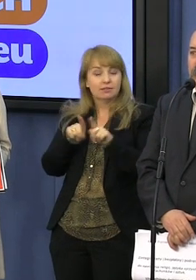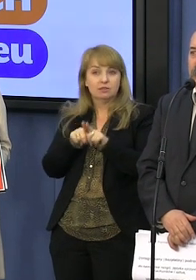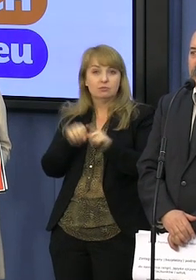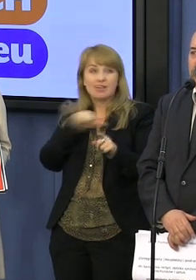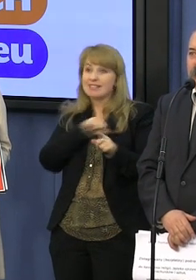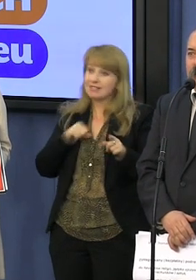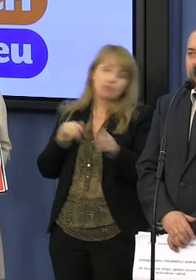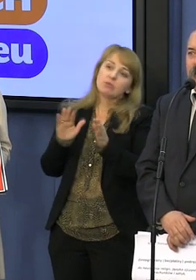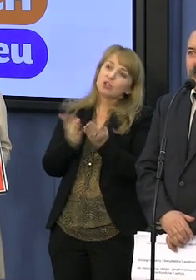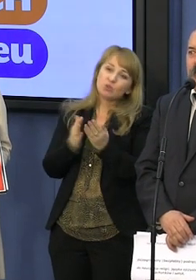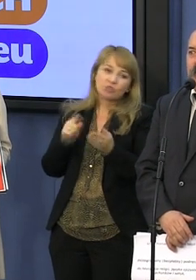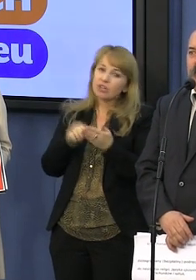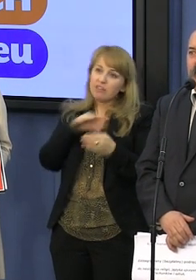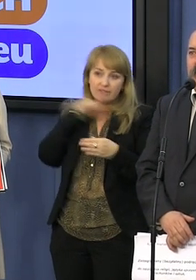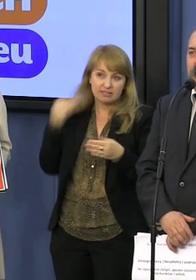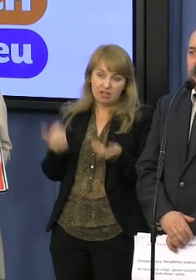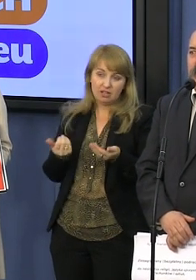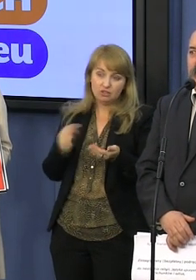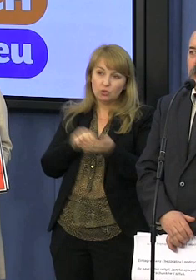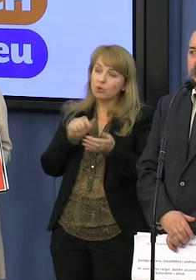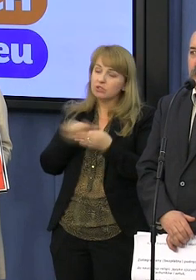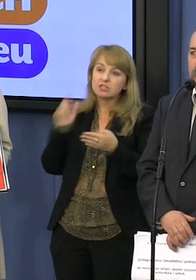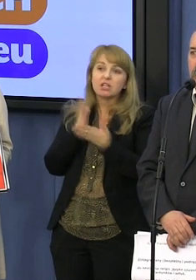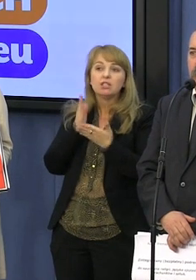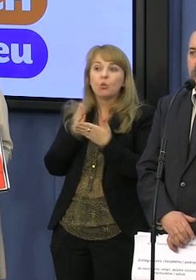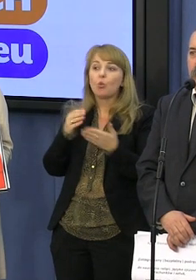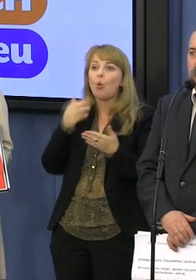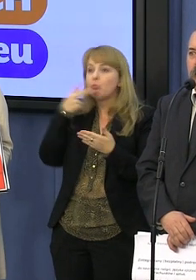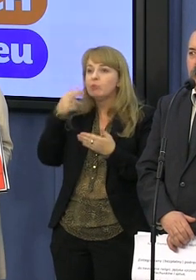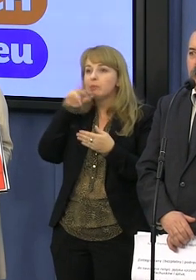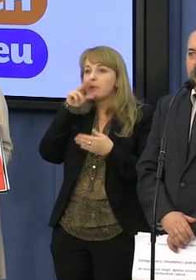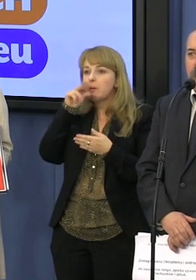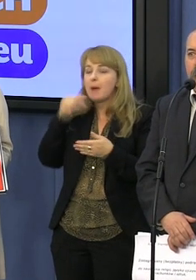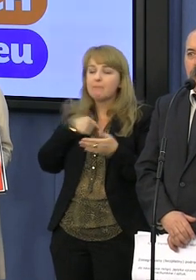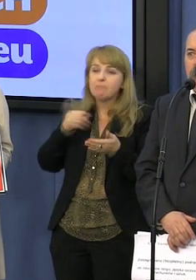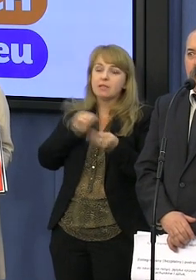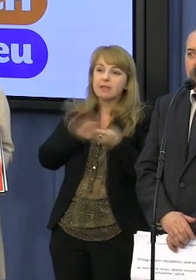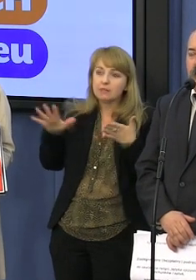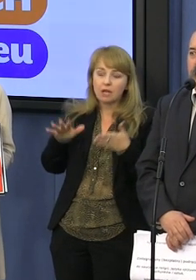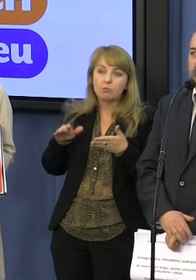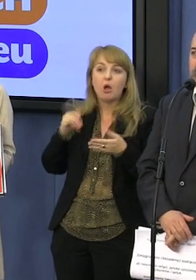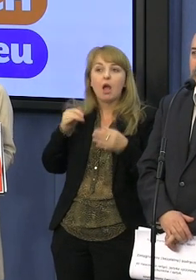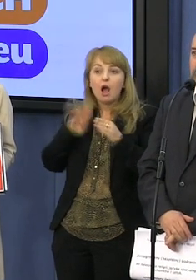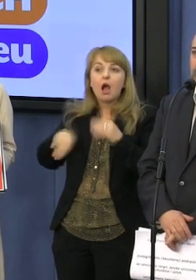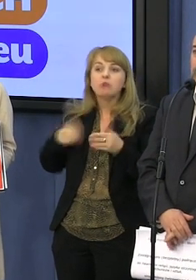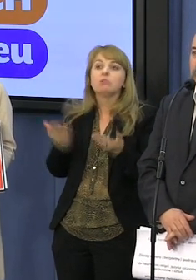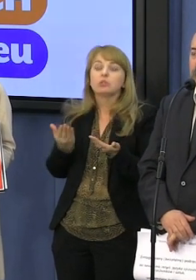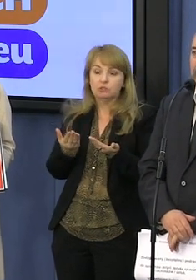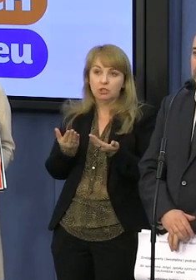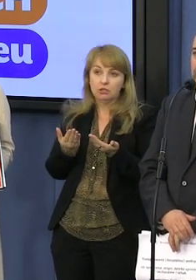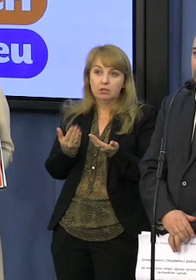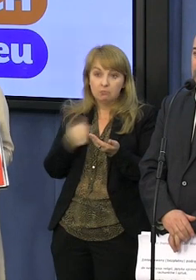Sam podręcznik nic nie załatwia. To jest po prostu populistyczne mówienie, że będziemy mieli za darmo jeden podręcznik. Mówimy,